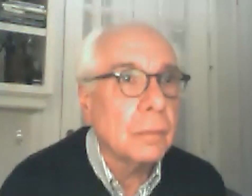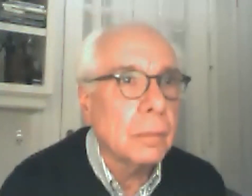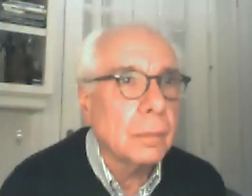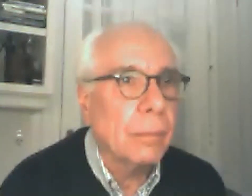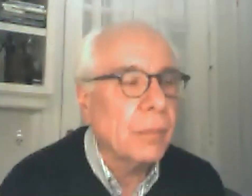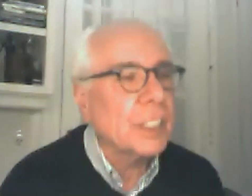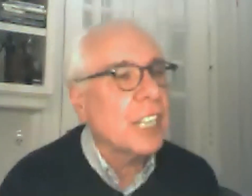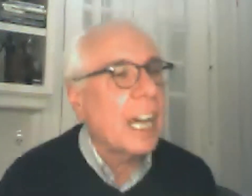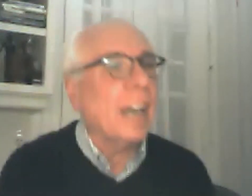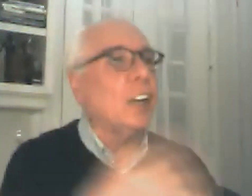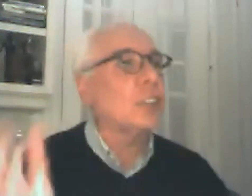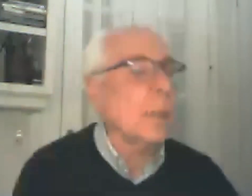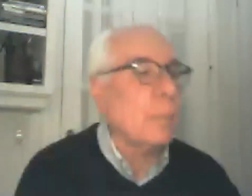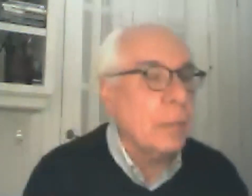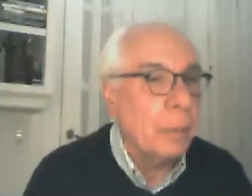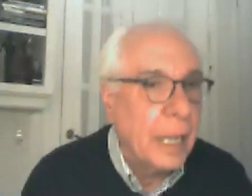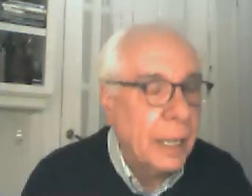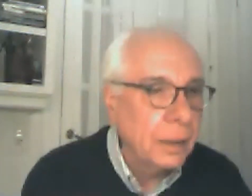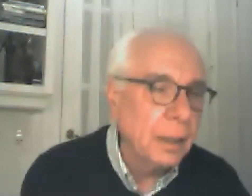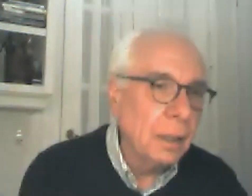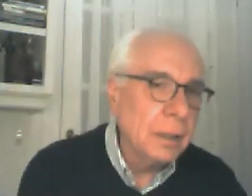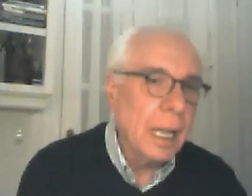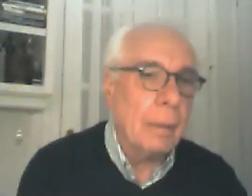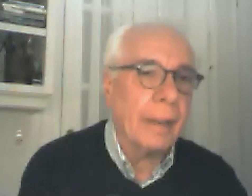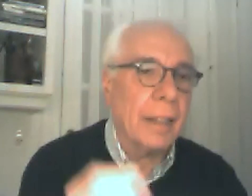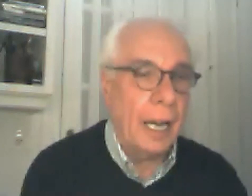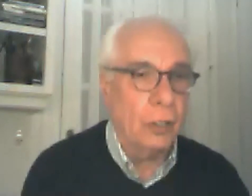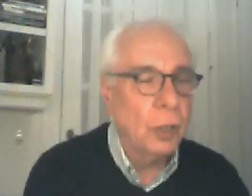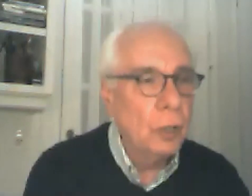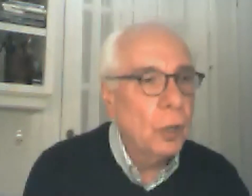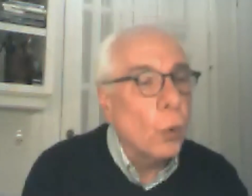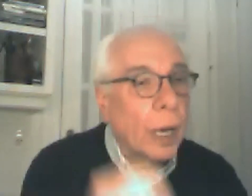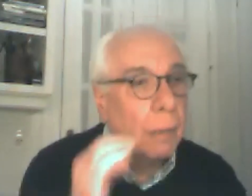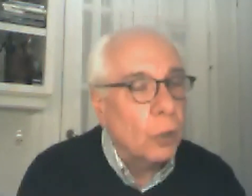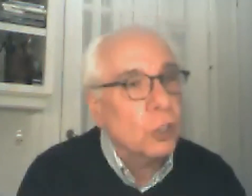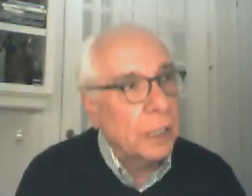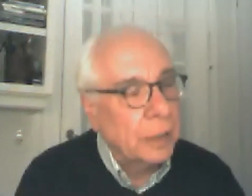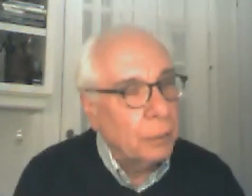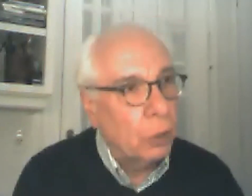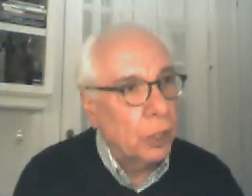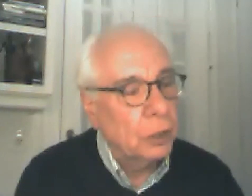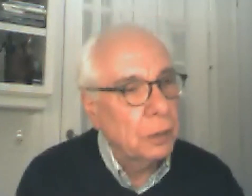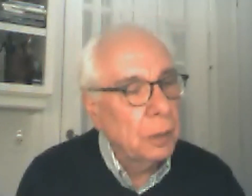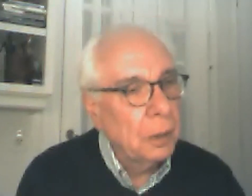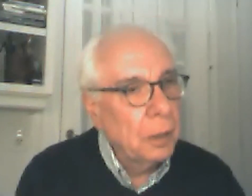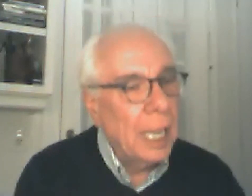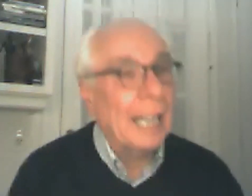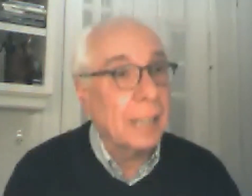ya en otra etapa de mi vida haber dejado un hermoso testimonio a través